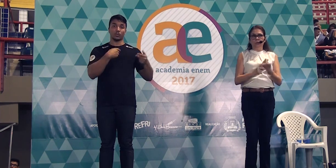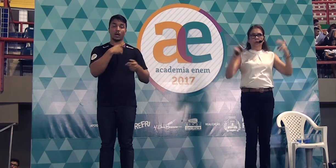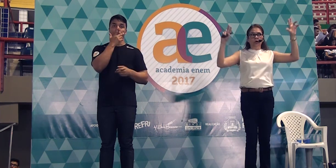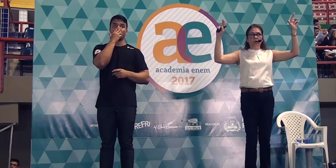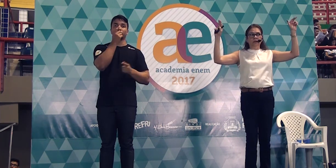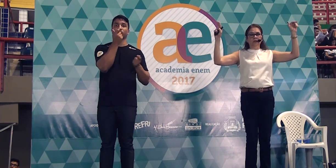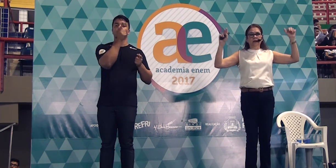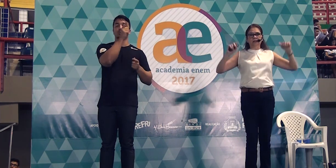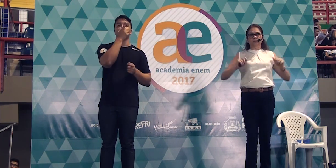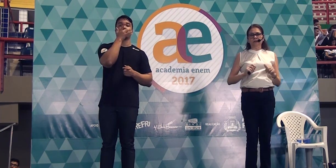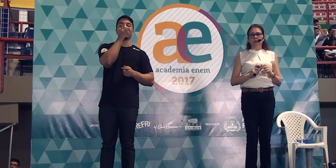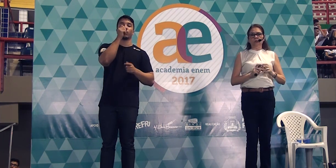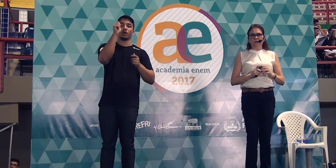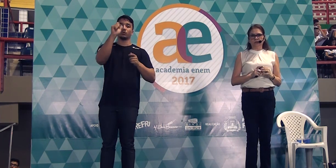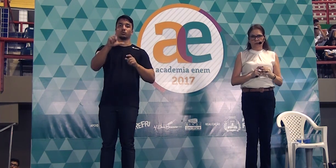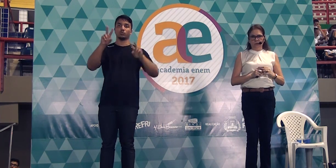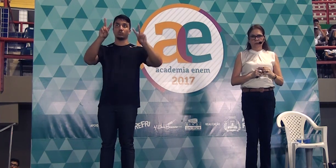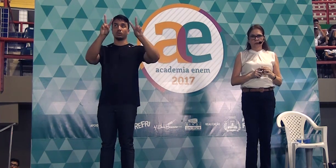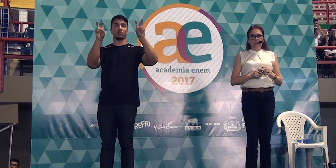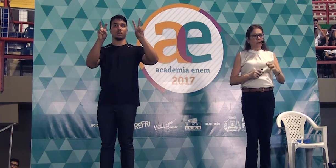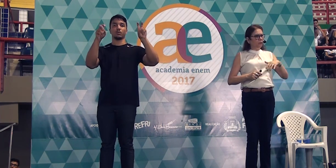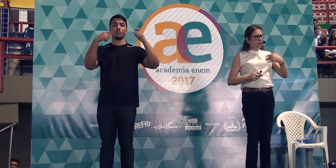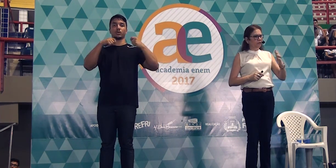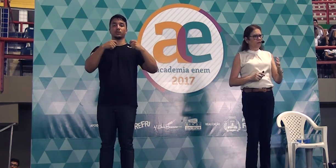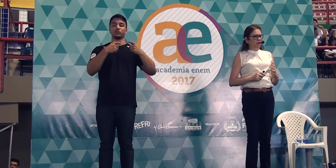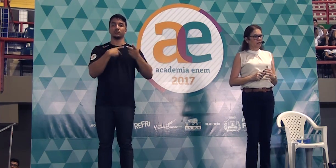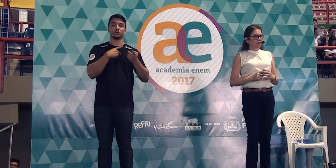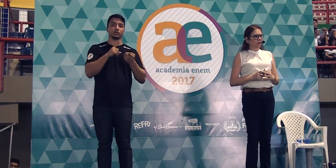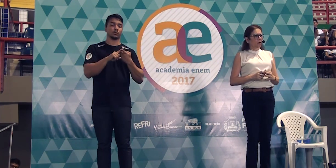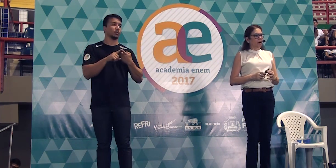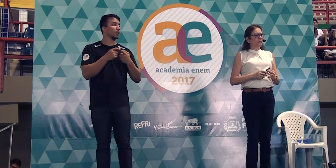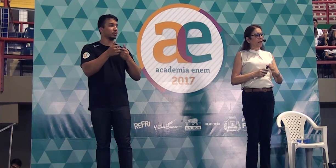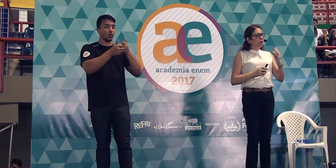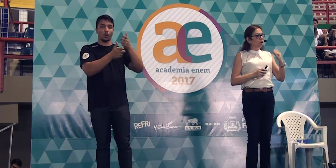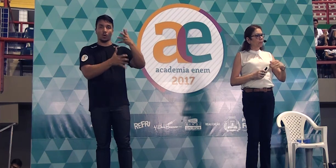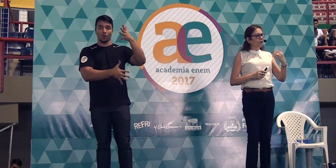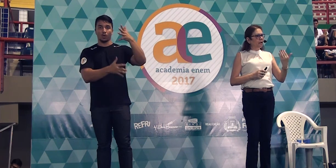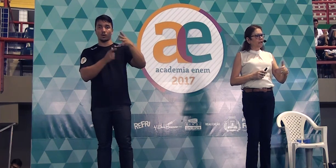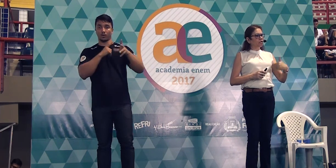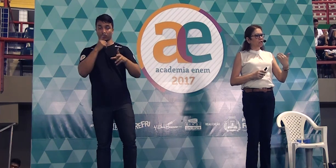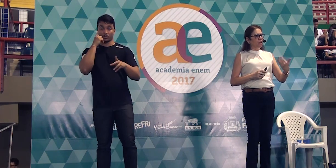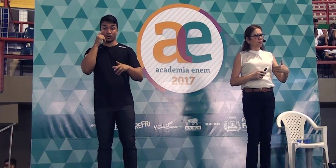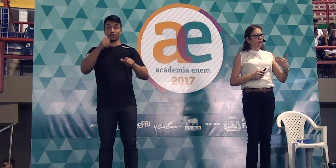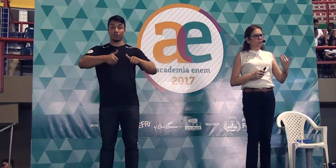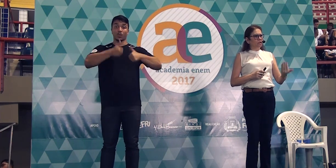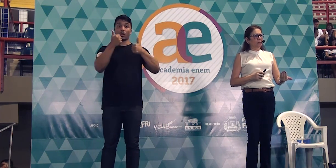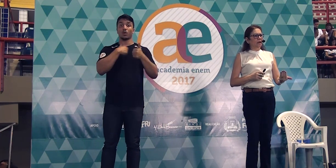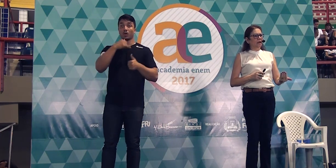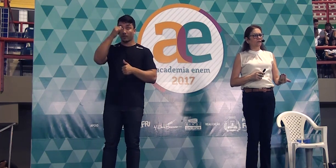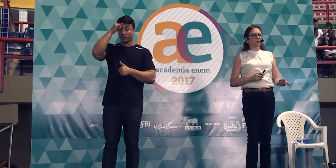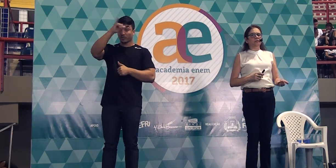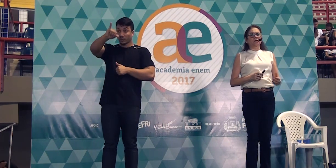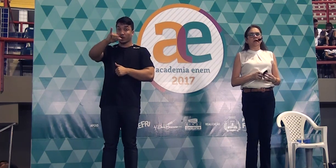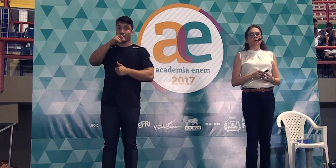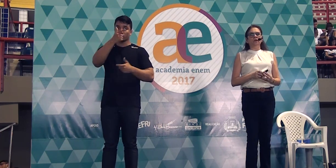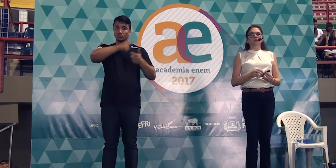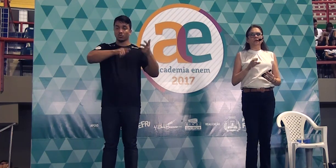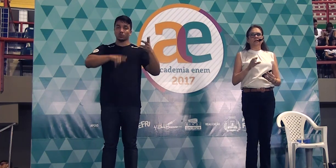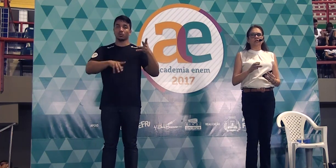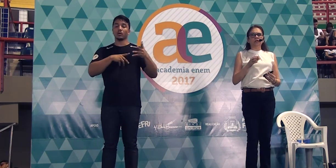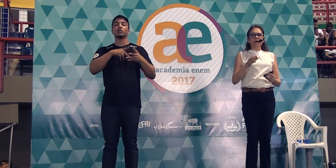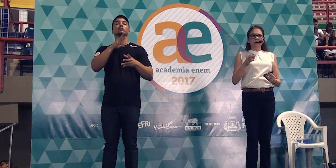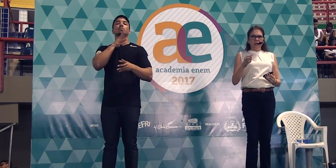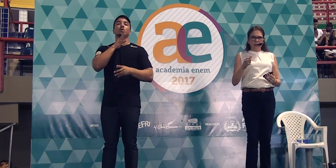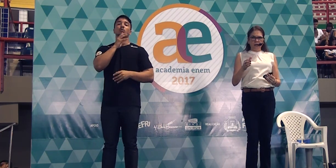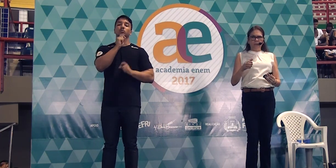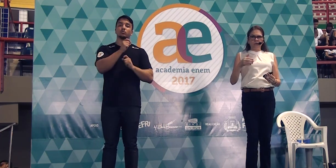azul, coloque entre aspas, ouro azul, e por aí vai, a melhor maneira de não repetir palavras, é quando